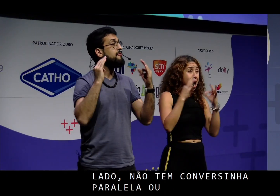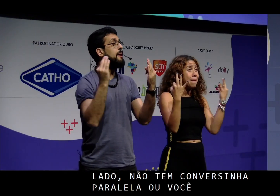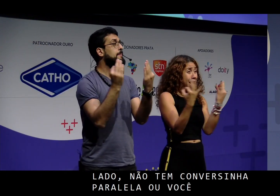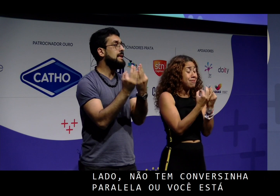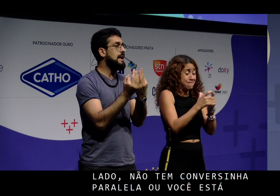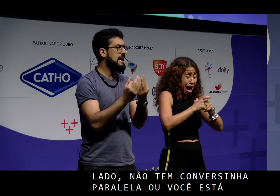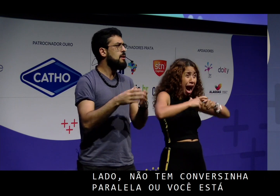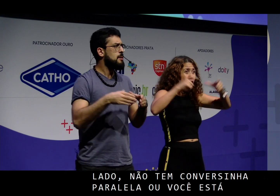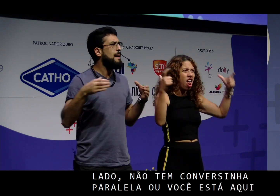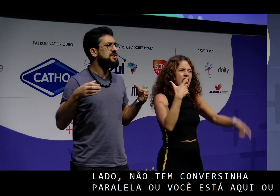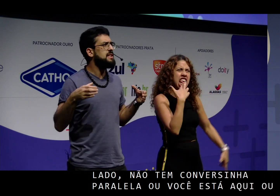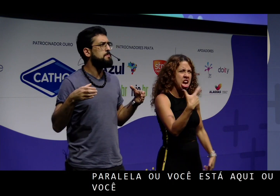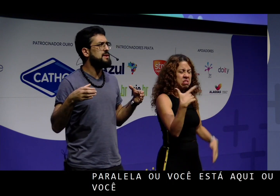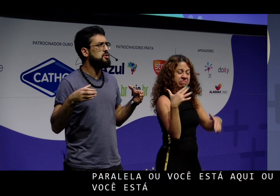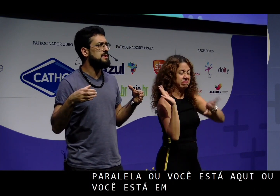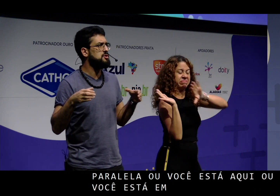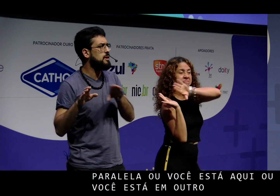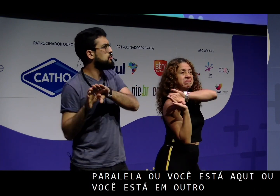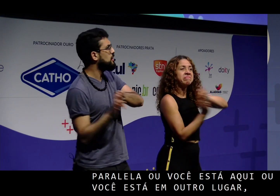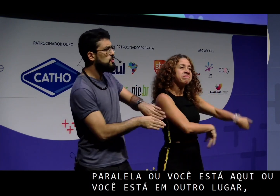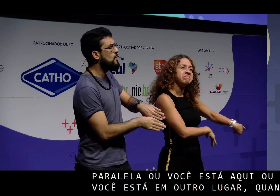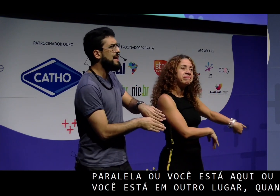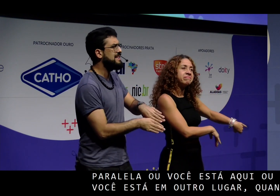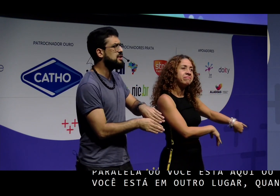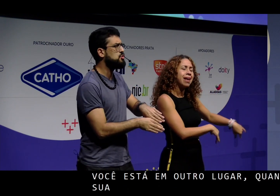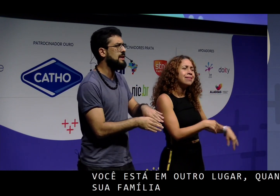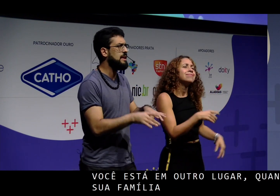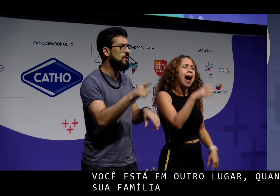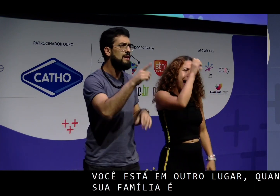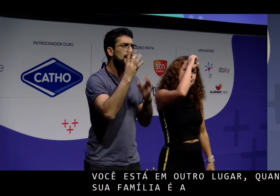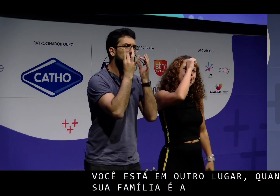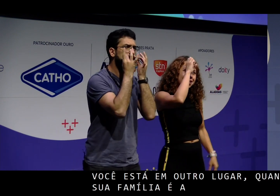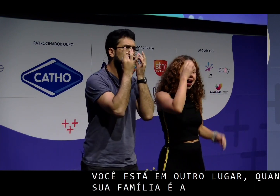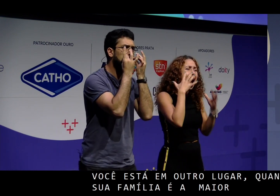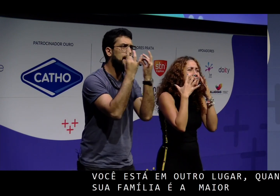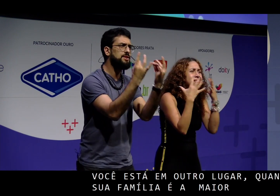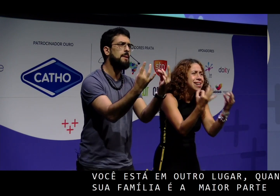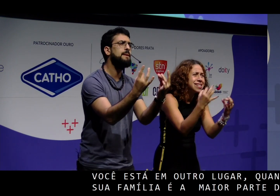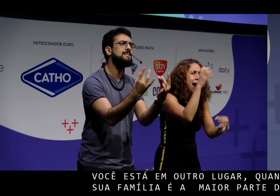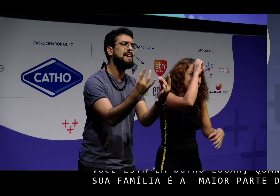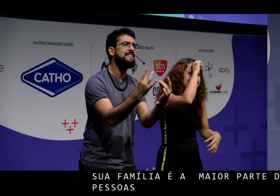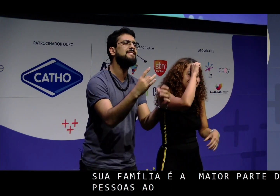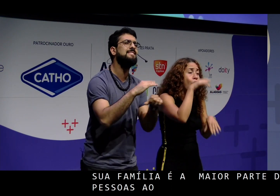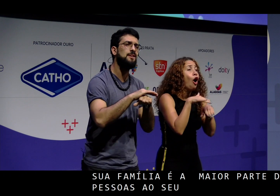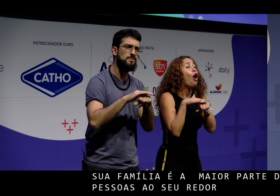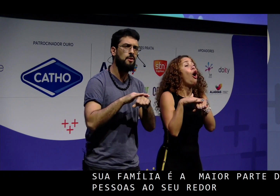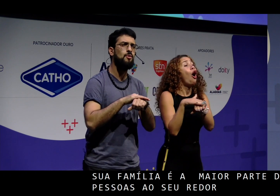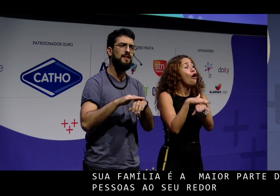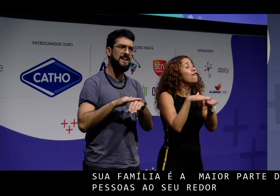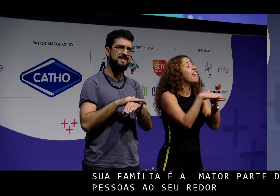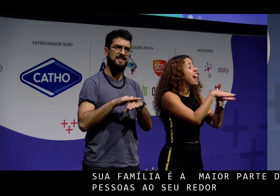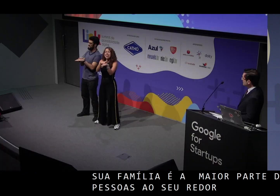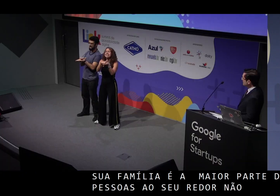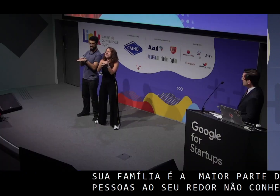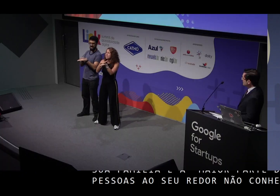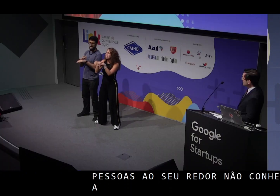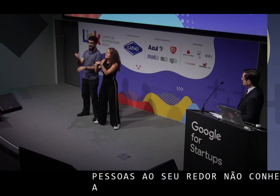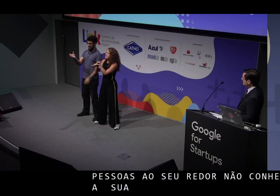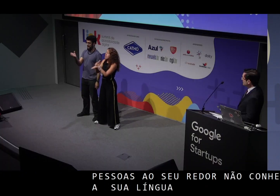família e a maior parte das pessoas ao seu redor não conhecem a sua língua, você aprende a prestar atenção na conversa. Quer